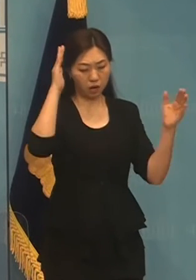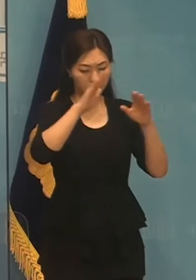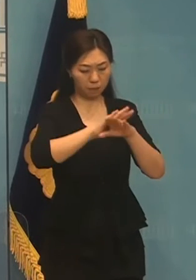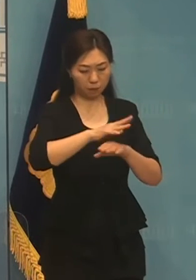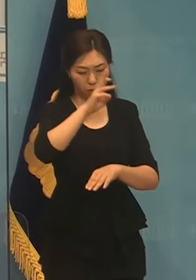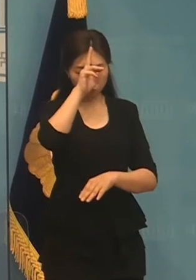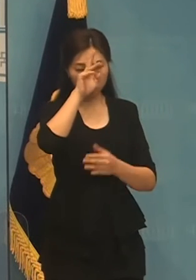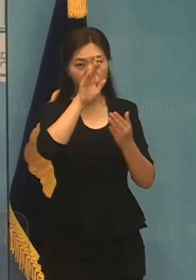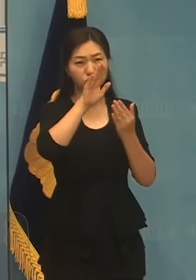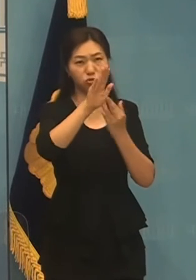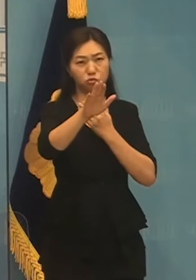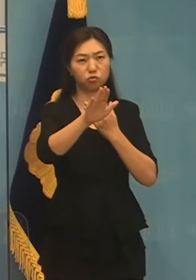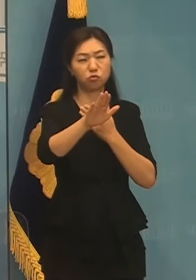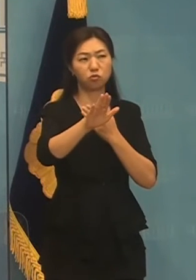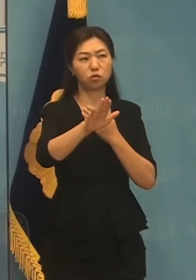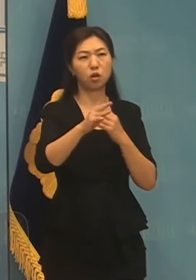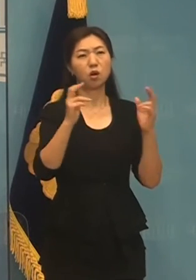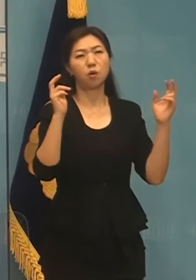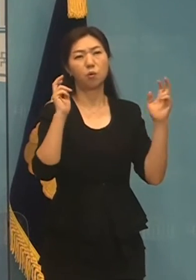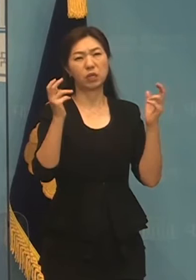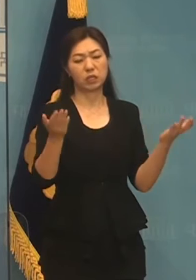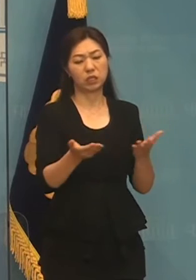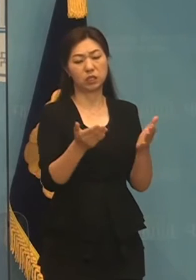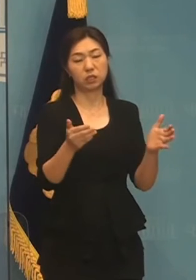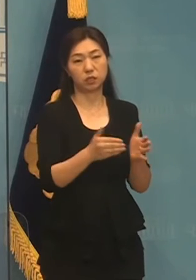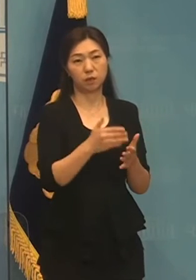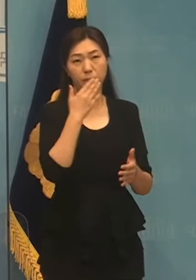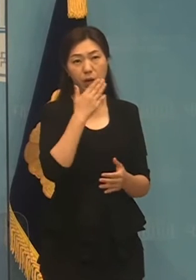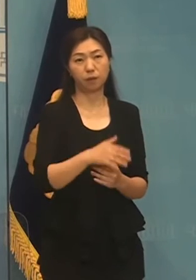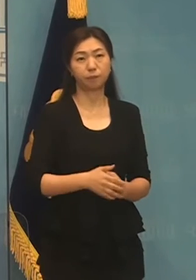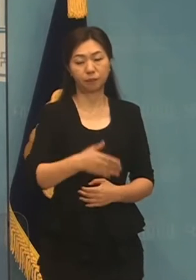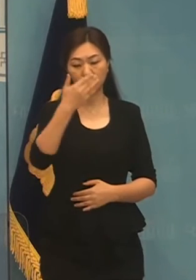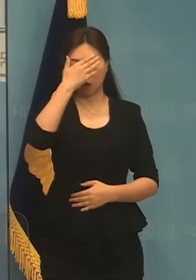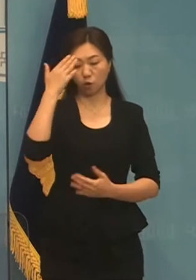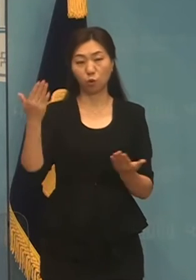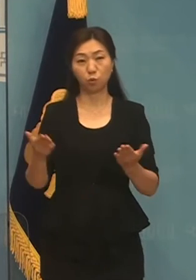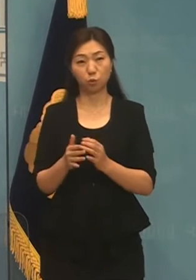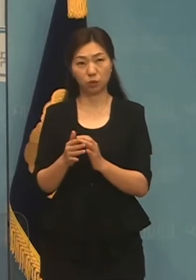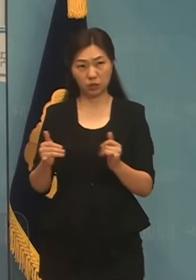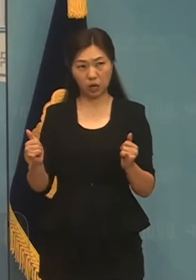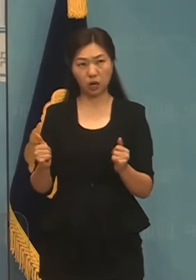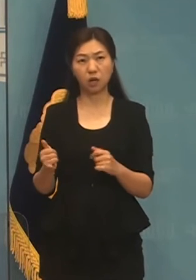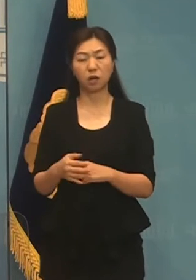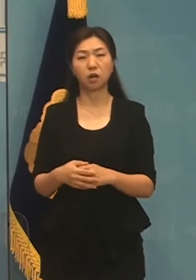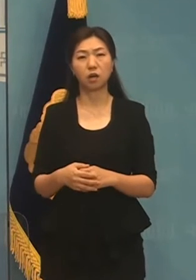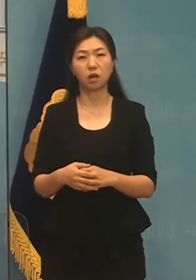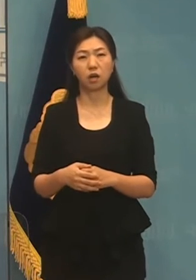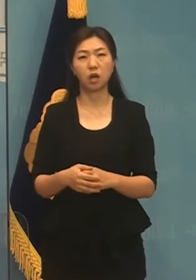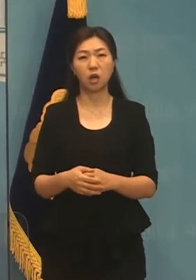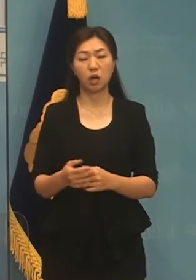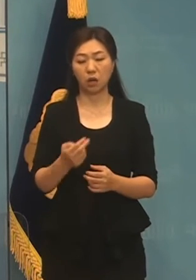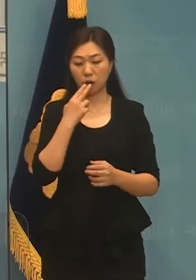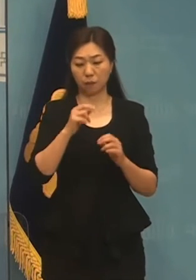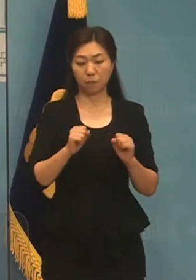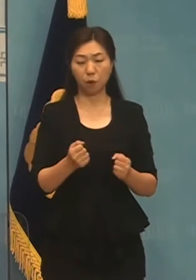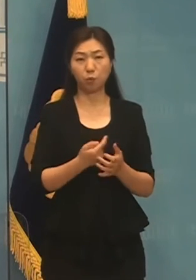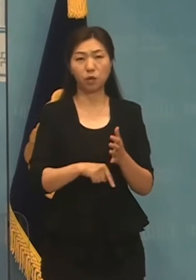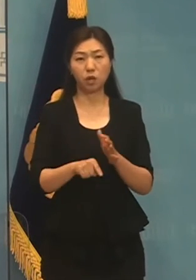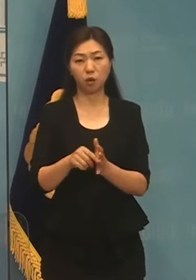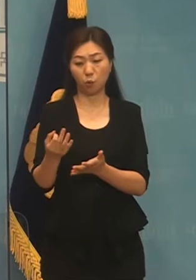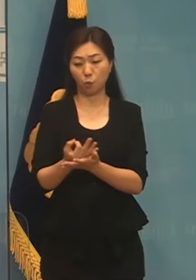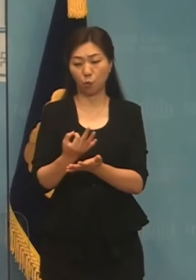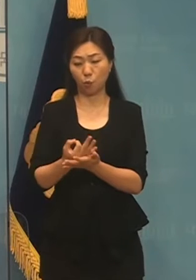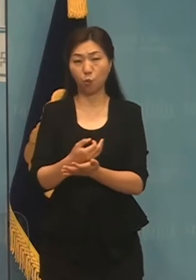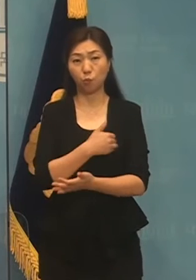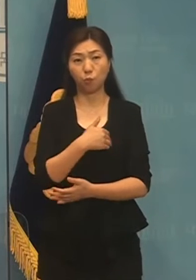대근할 수 있었습니다. 청년노동자 A씨는 생계 유지를 위해 더 많은 행동이 필요하지만 일할